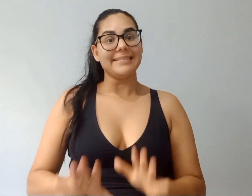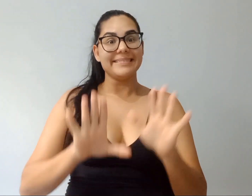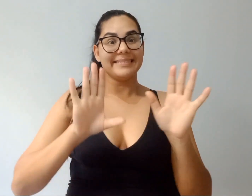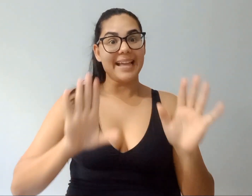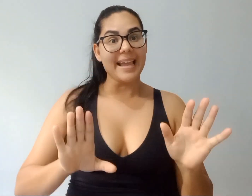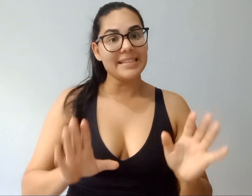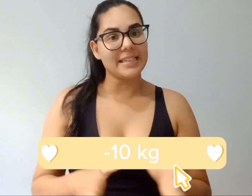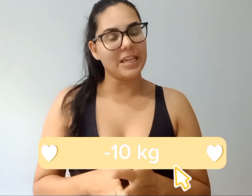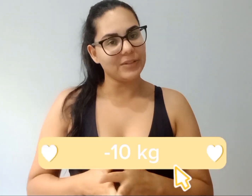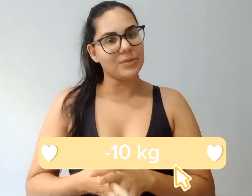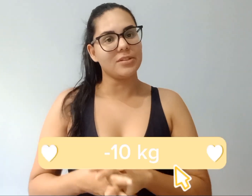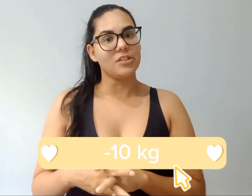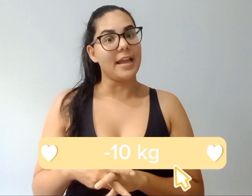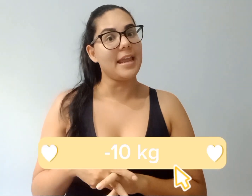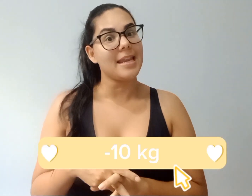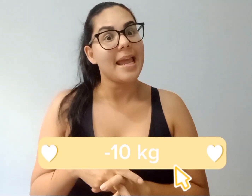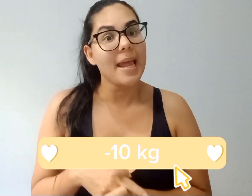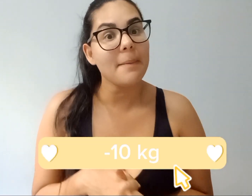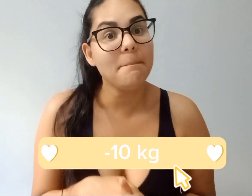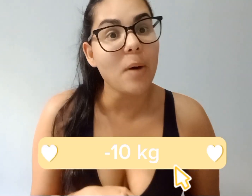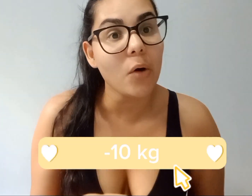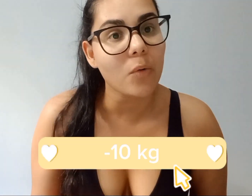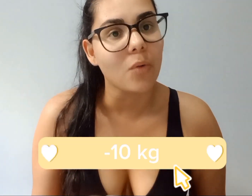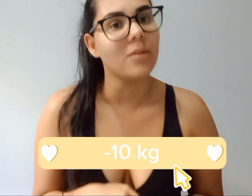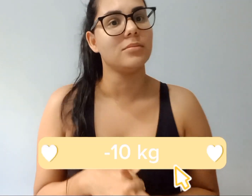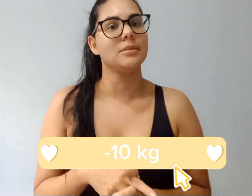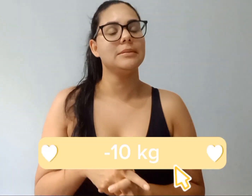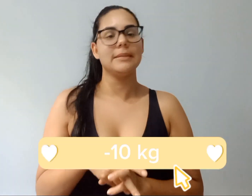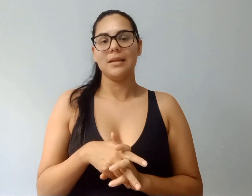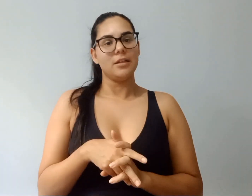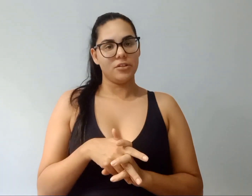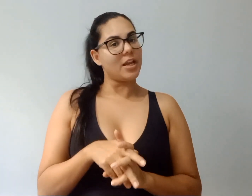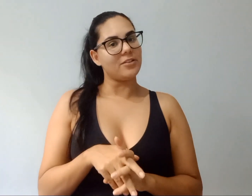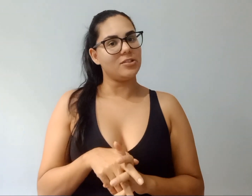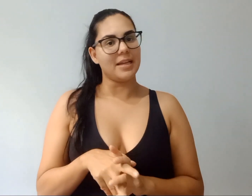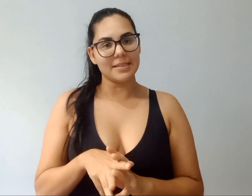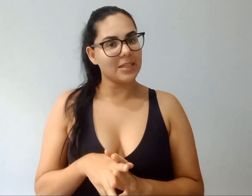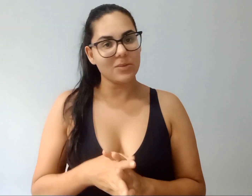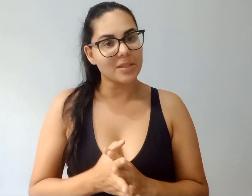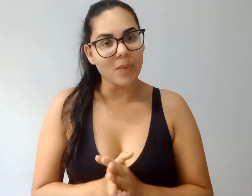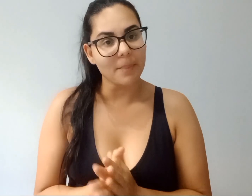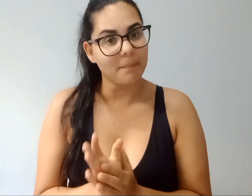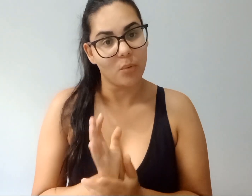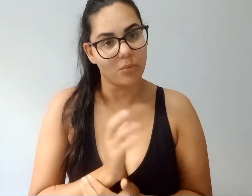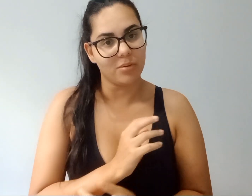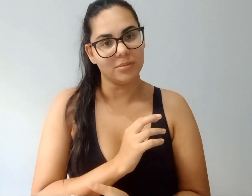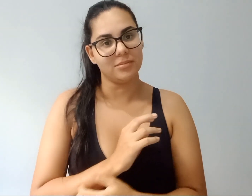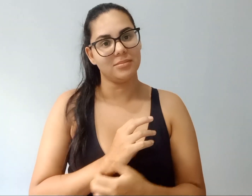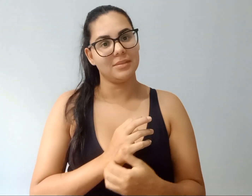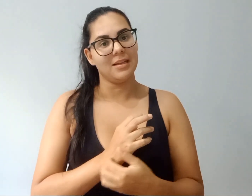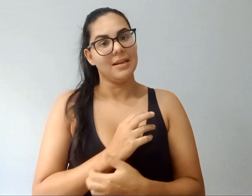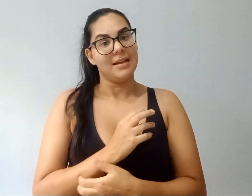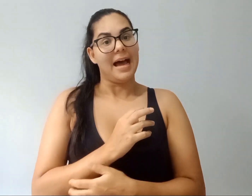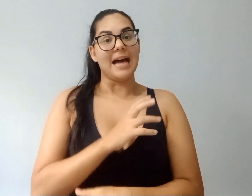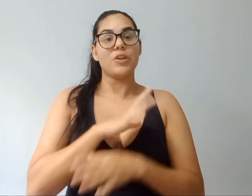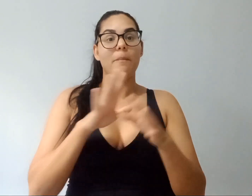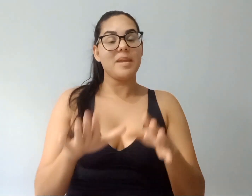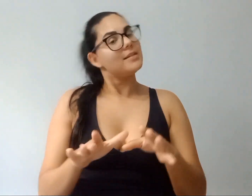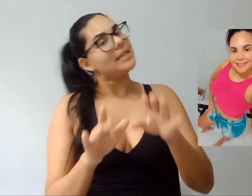10 quilos. Jaene, é pouco. Gente, 10 quilos não é pouco. As roupinhas que